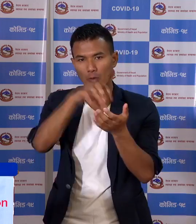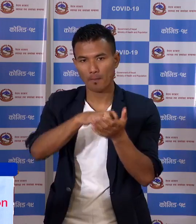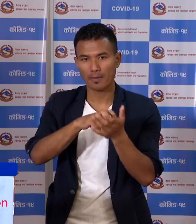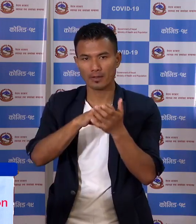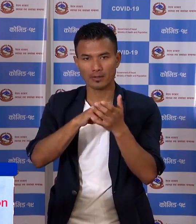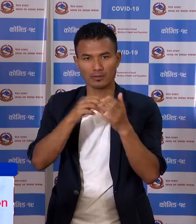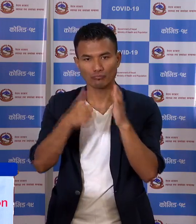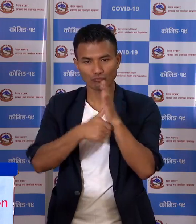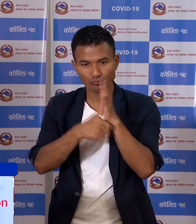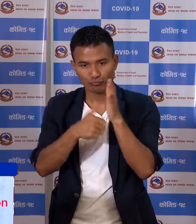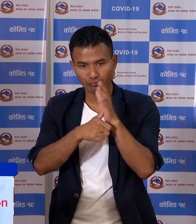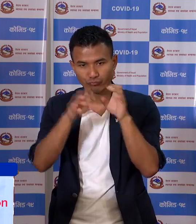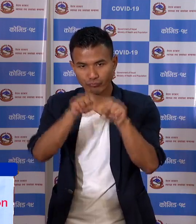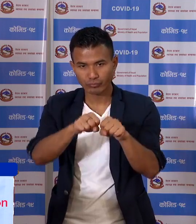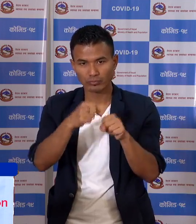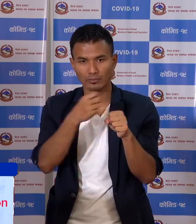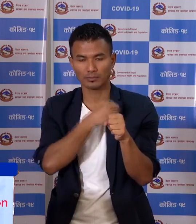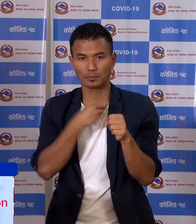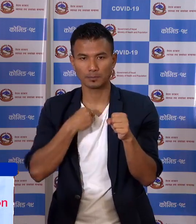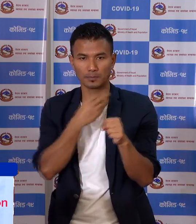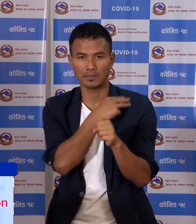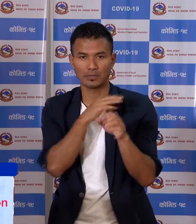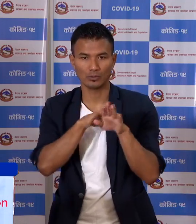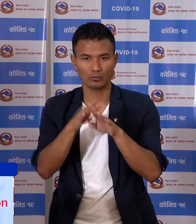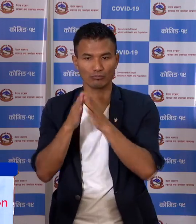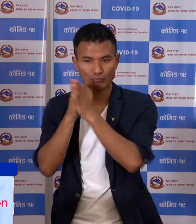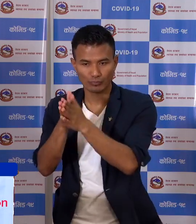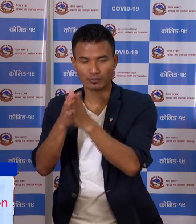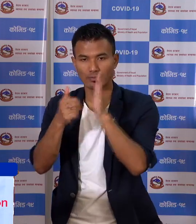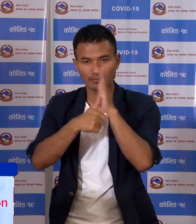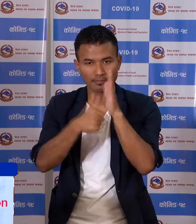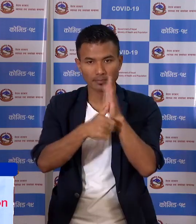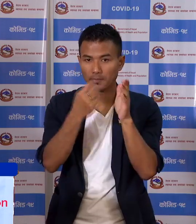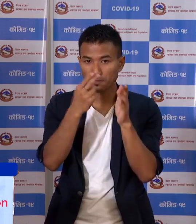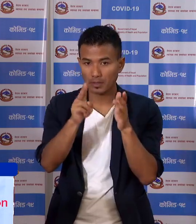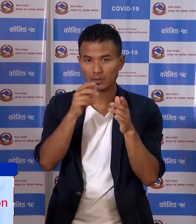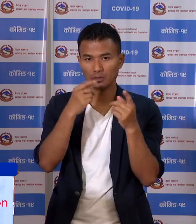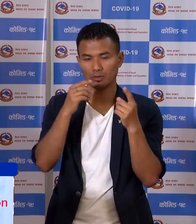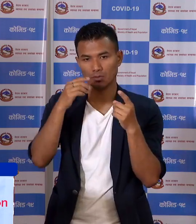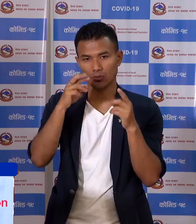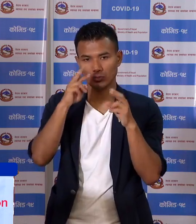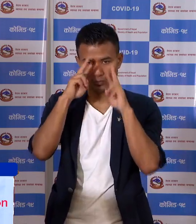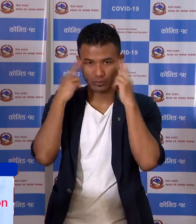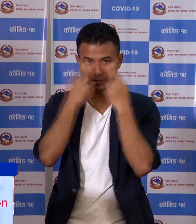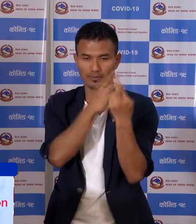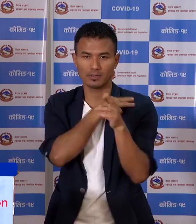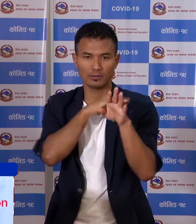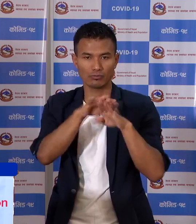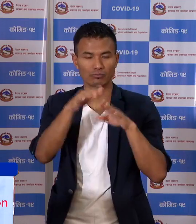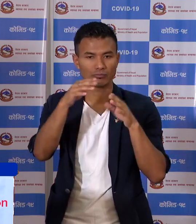चाहिए जवर्थि चेक जाच गरायो स्वास्त कर्मिलाई आगरायो गरे रो सुरक्ष्या कर्मिलाई आगरायो